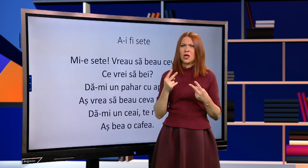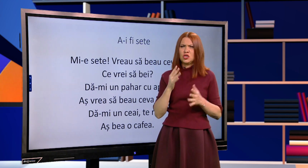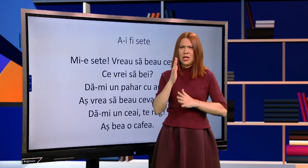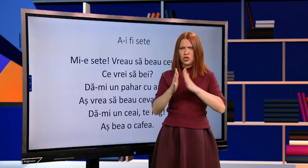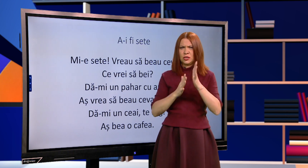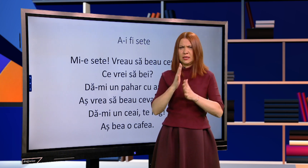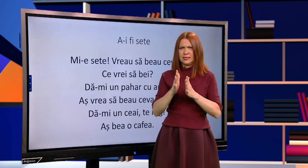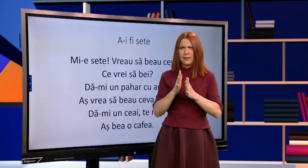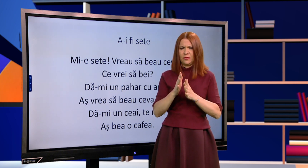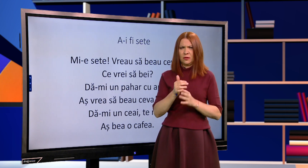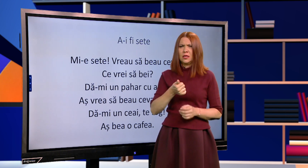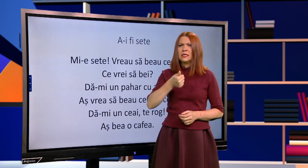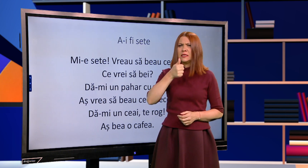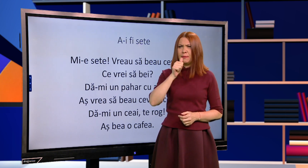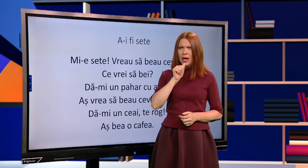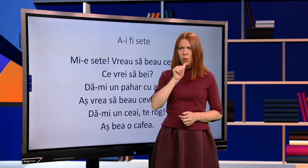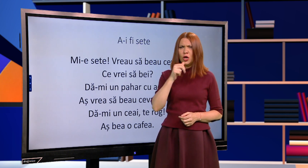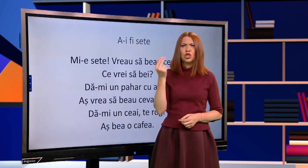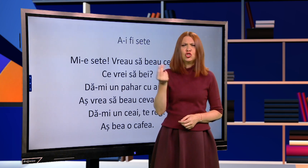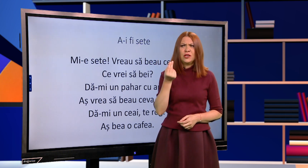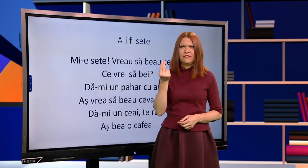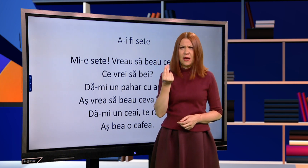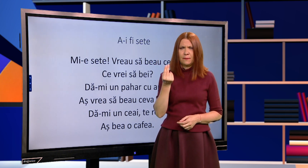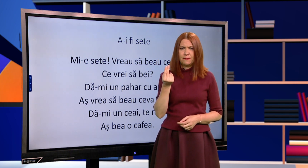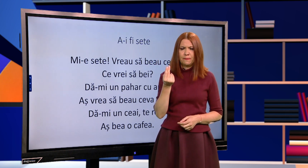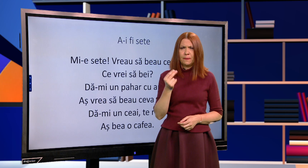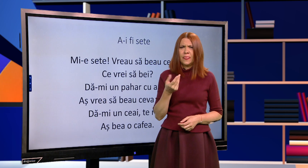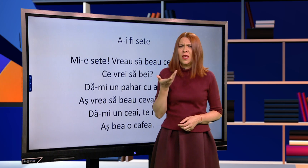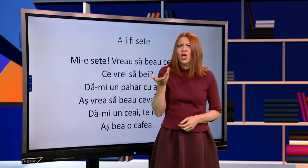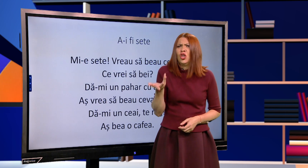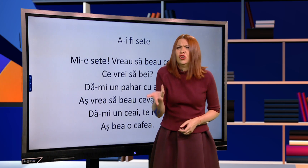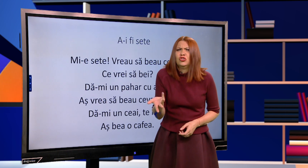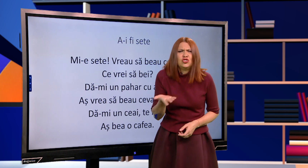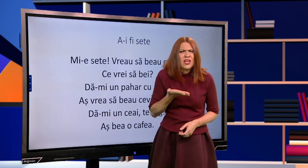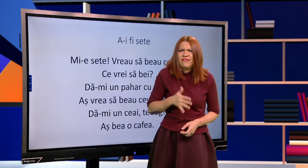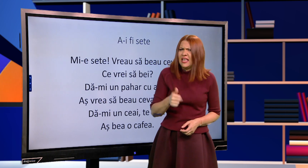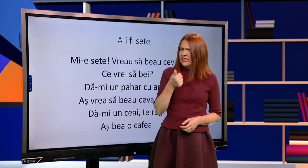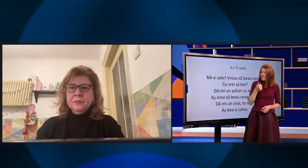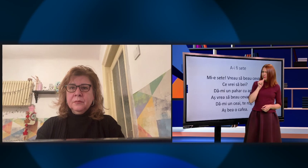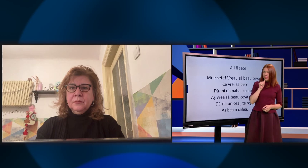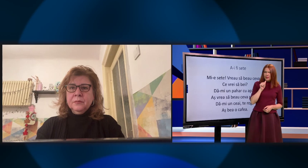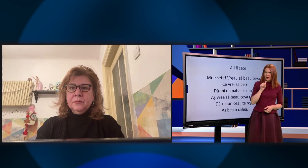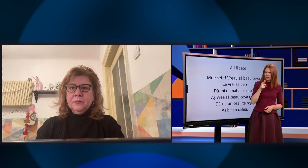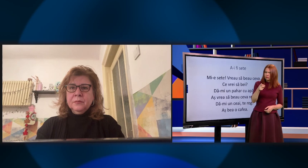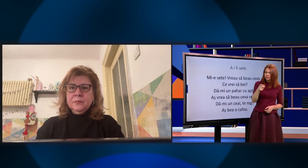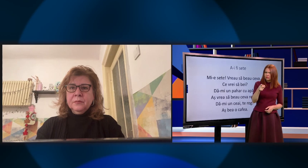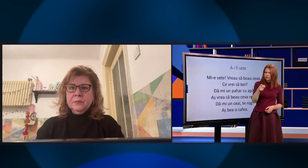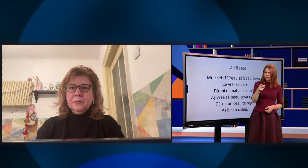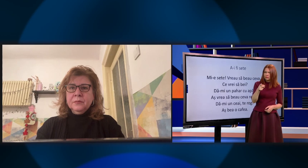folosi același semn. Să beau ceva. Ce vrei să bei?